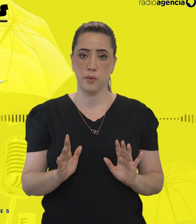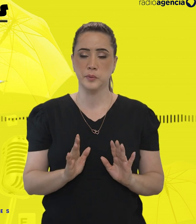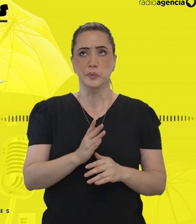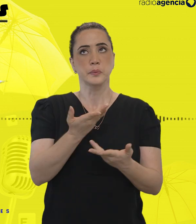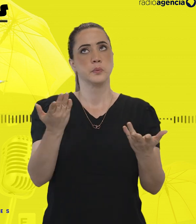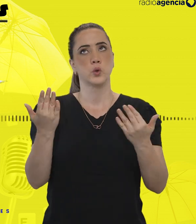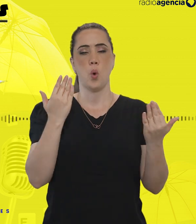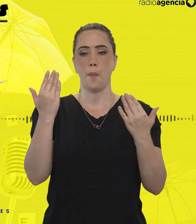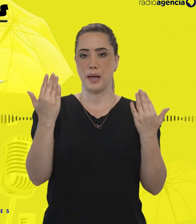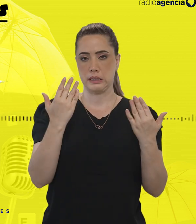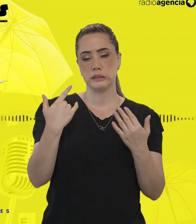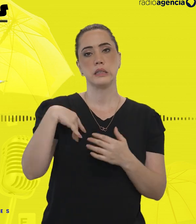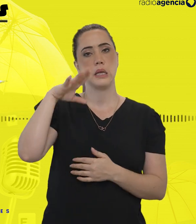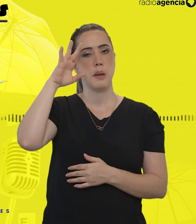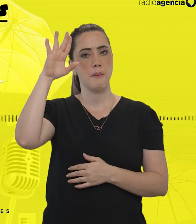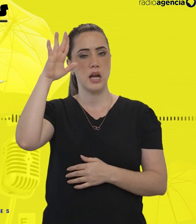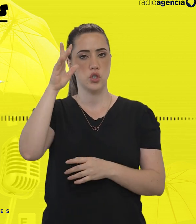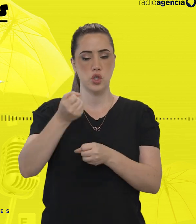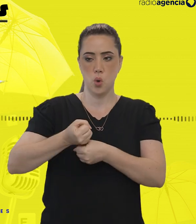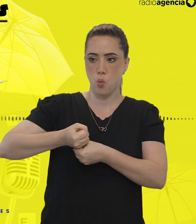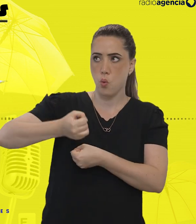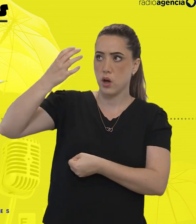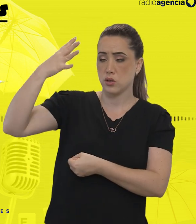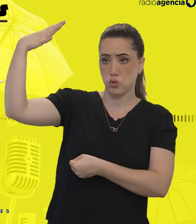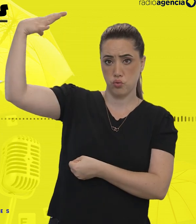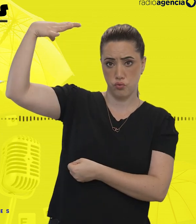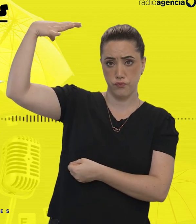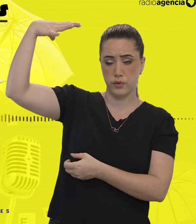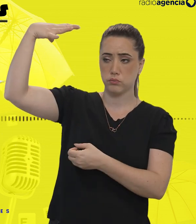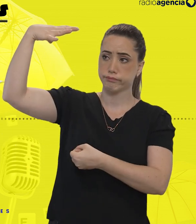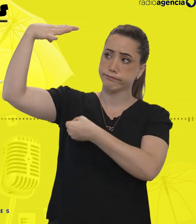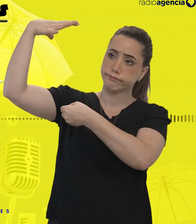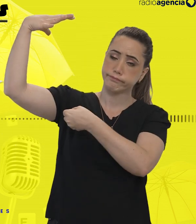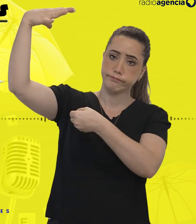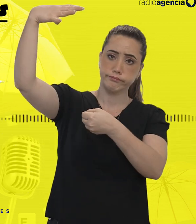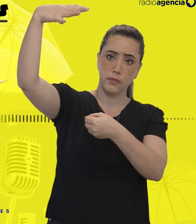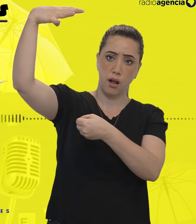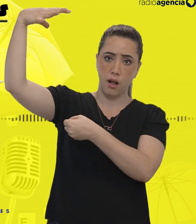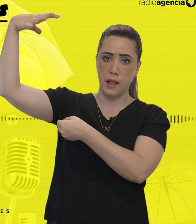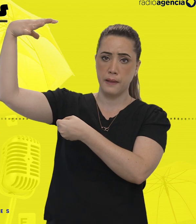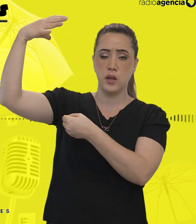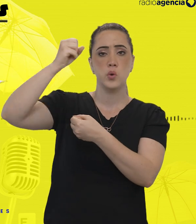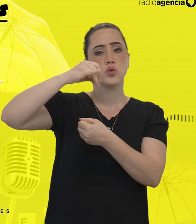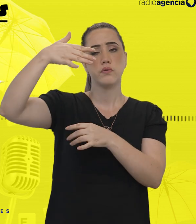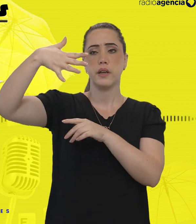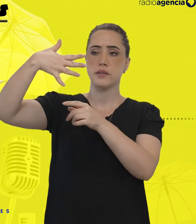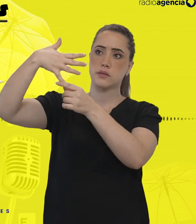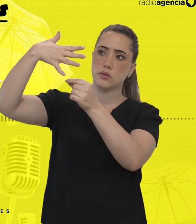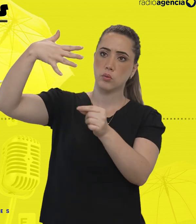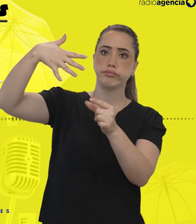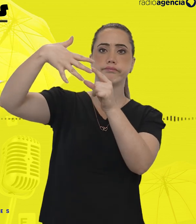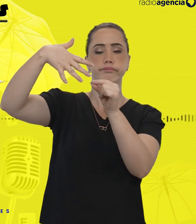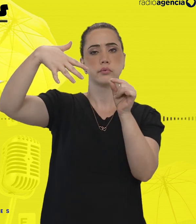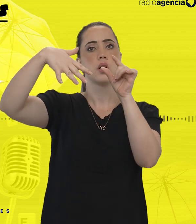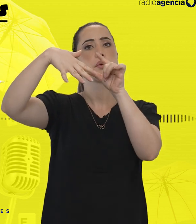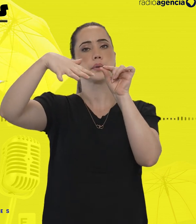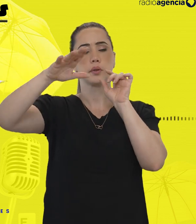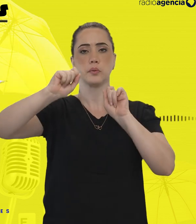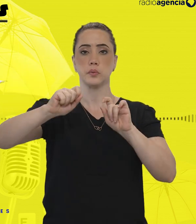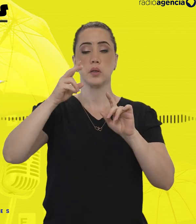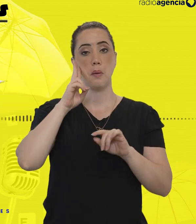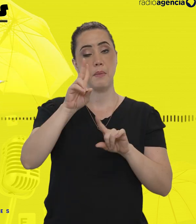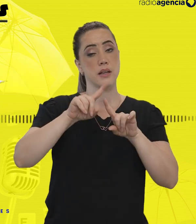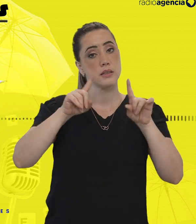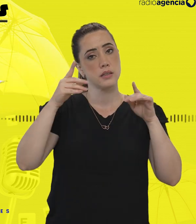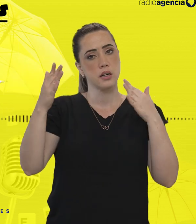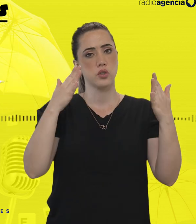imaginassem a imagem realmente de um guarda-chuva com vários tádezinhos pendurados, né? Pode deixar. Mas em